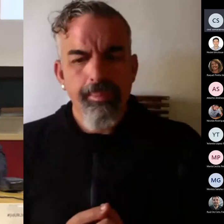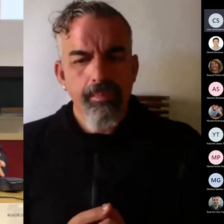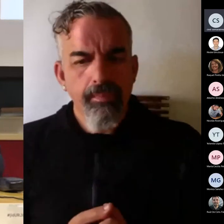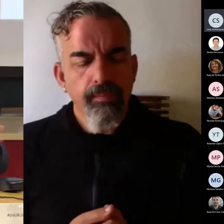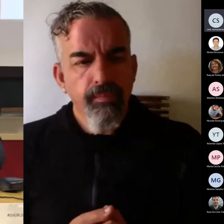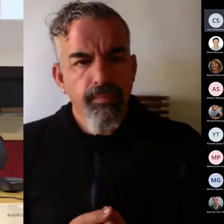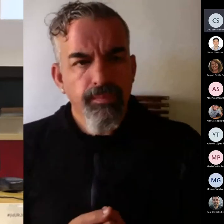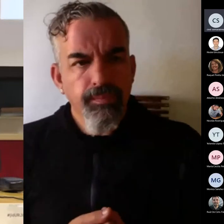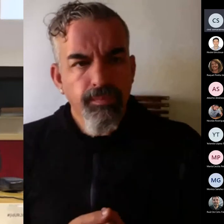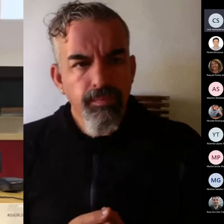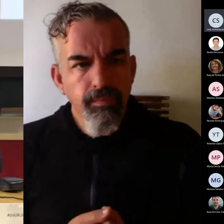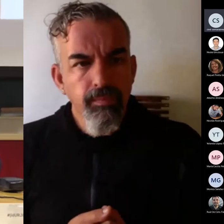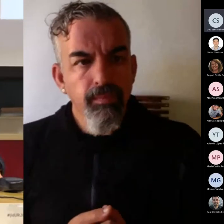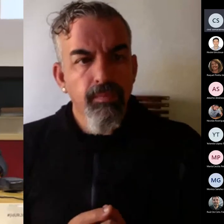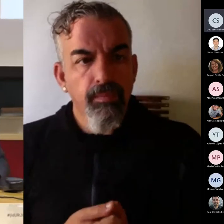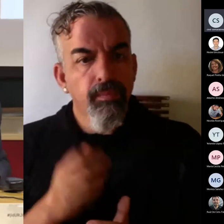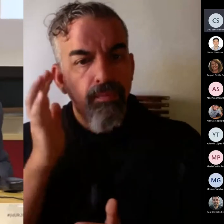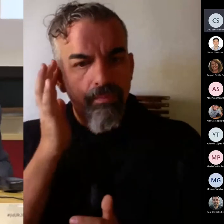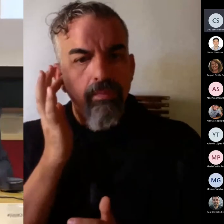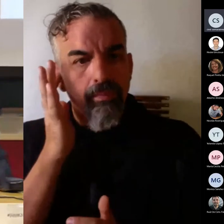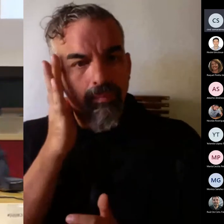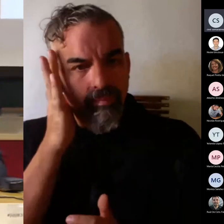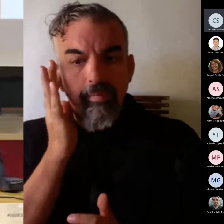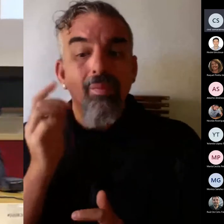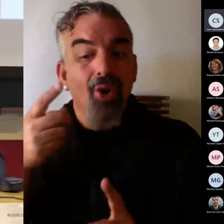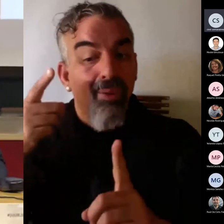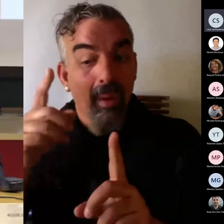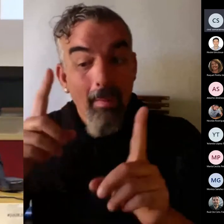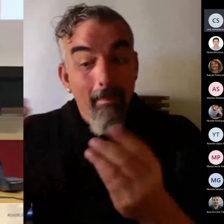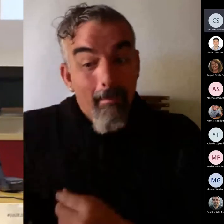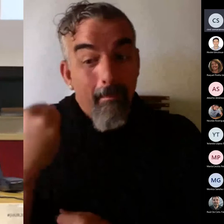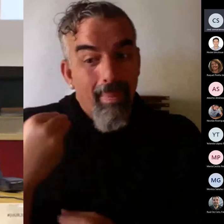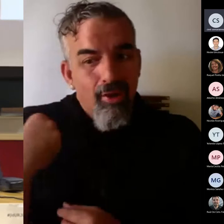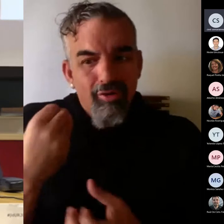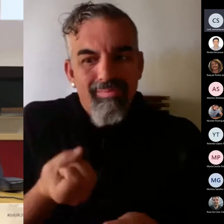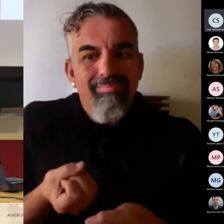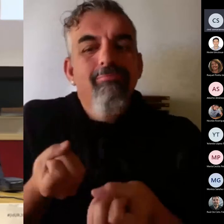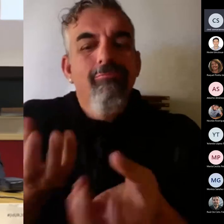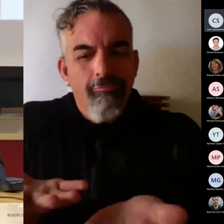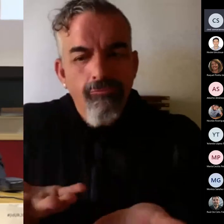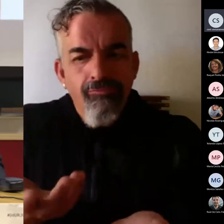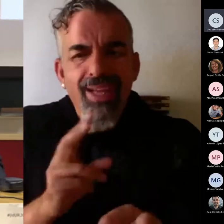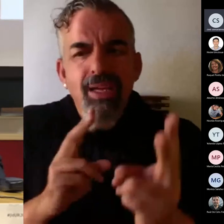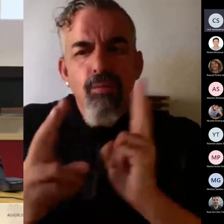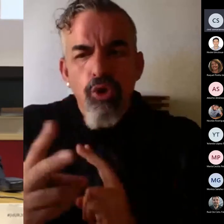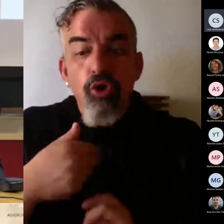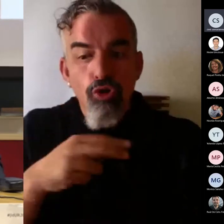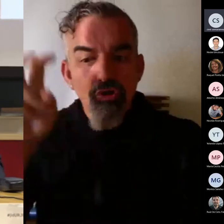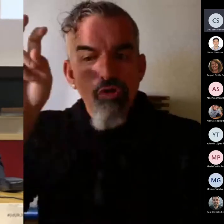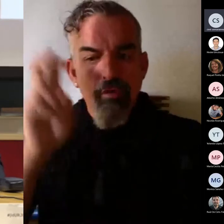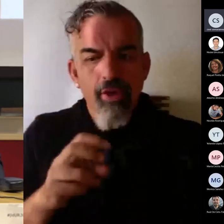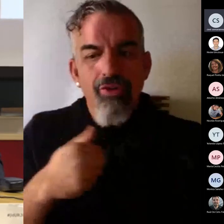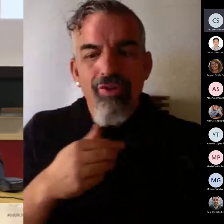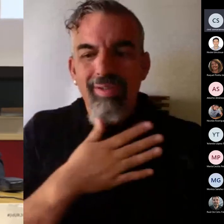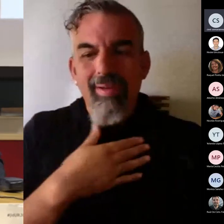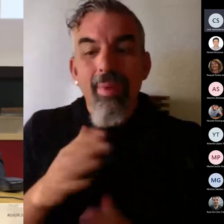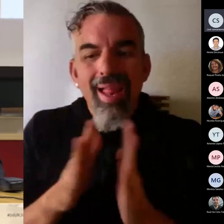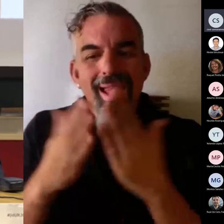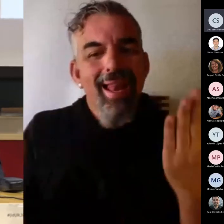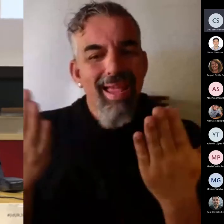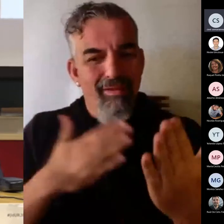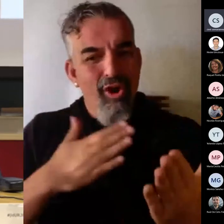lo penúltimo que quería contar para responder a esto es algo que vengo aquí con la intención de vender nuestro libro,